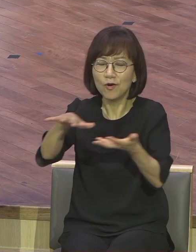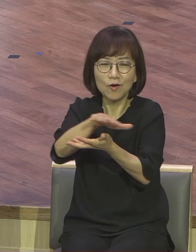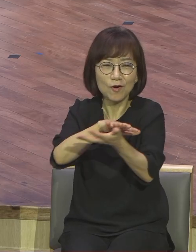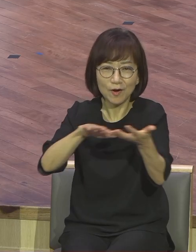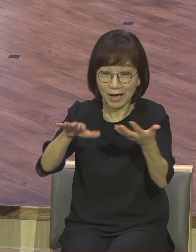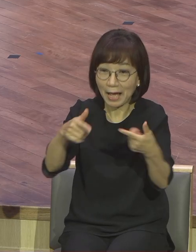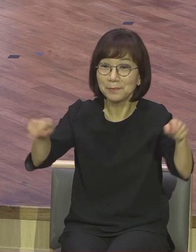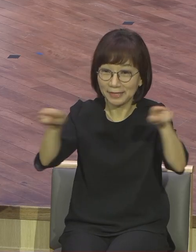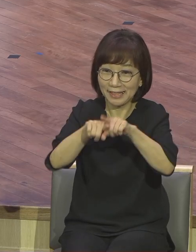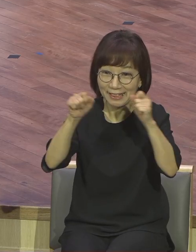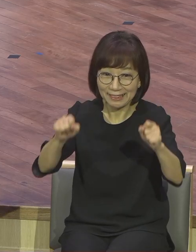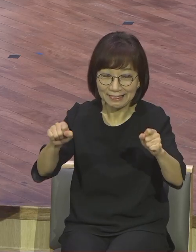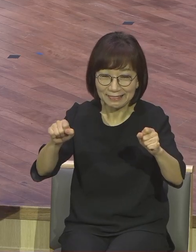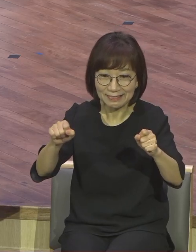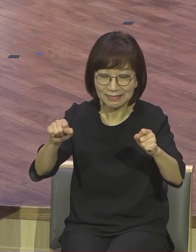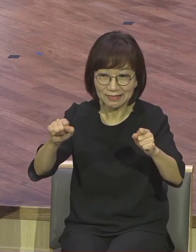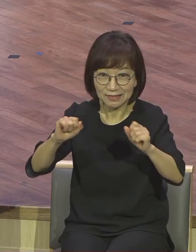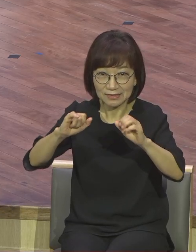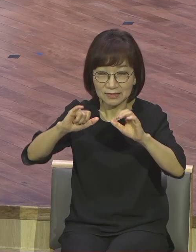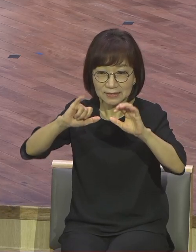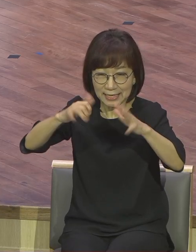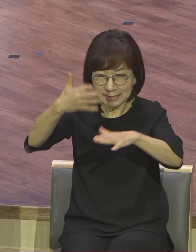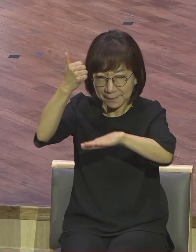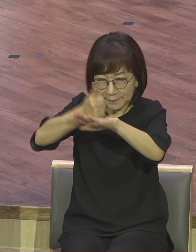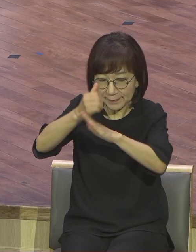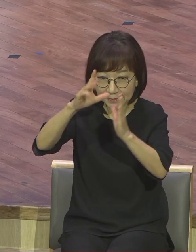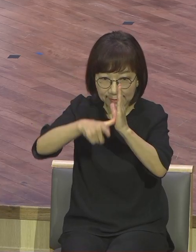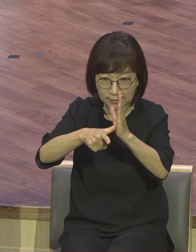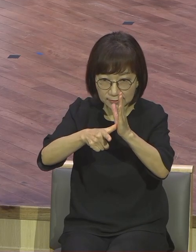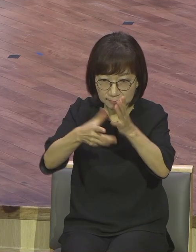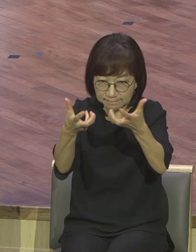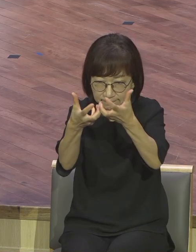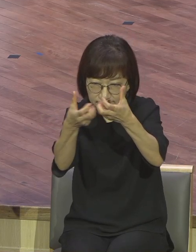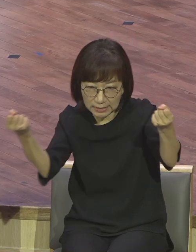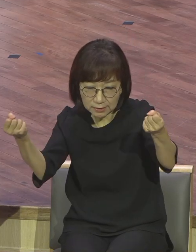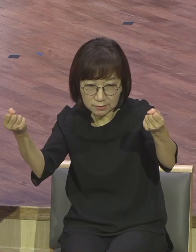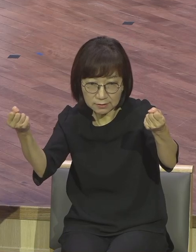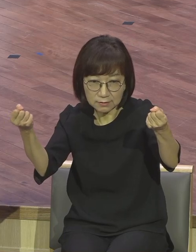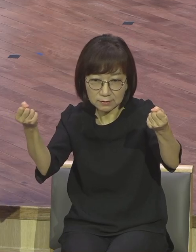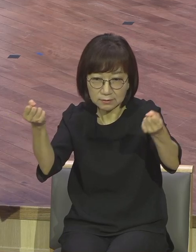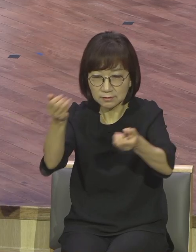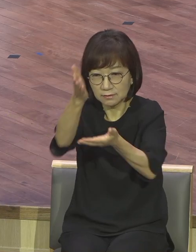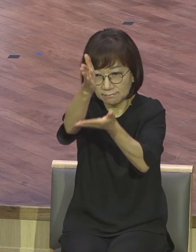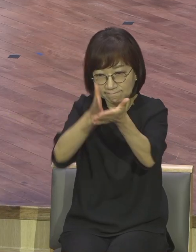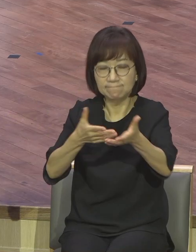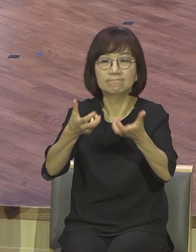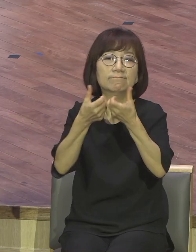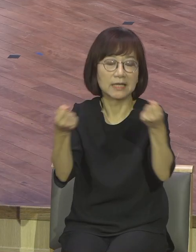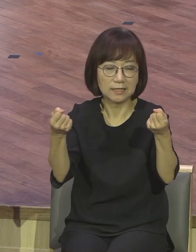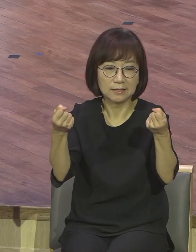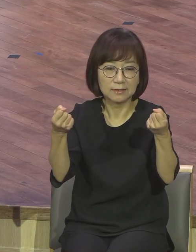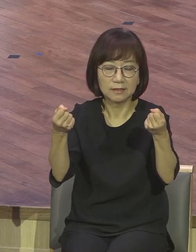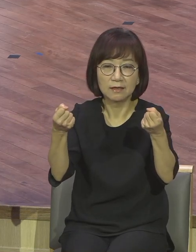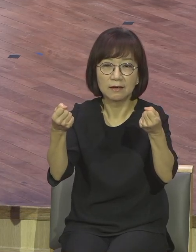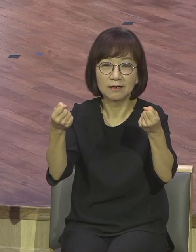결국은 나누어집니다. 이것이 뭐요? 하나님의 나라의